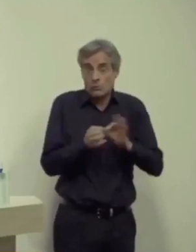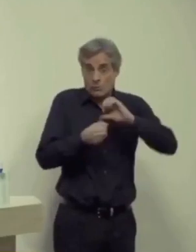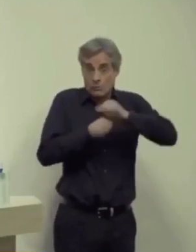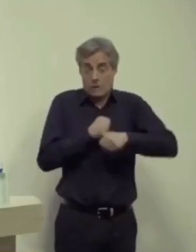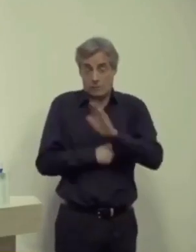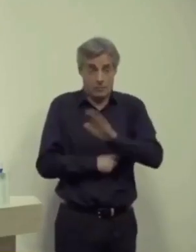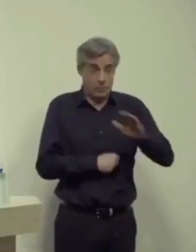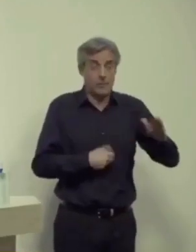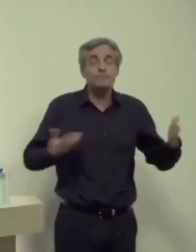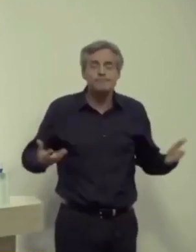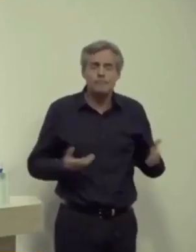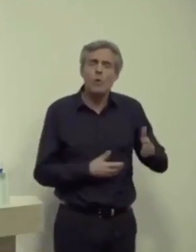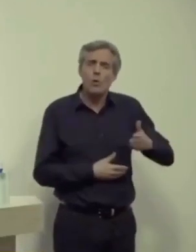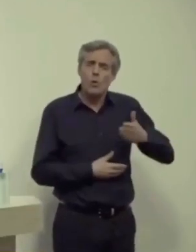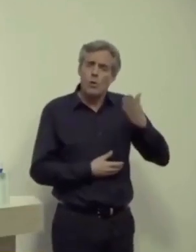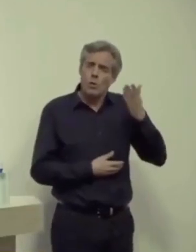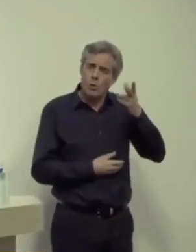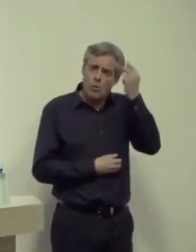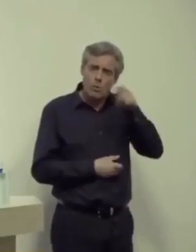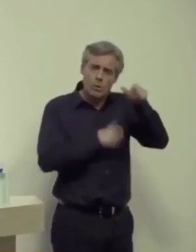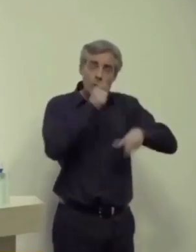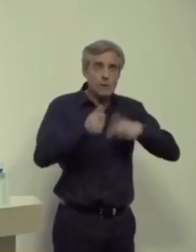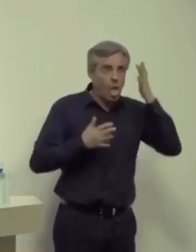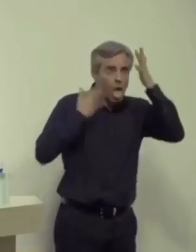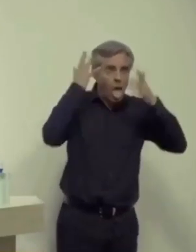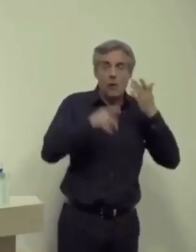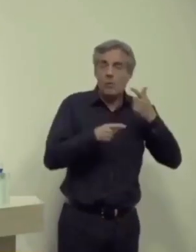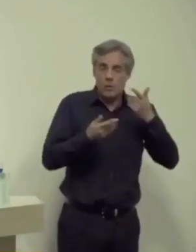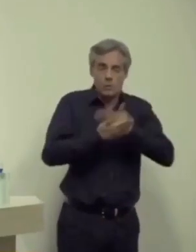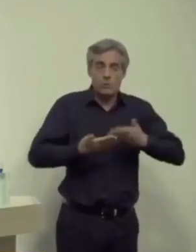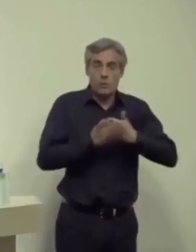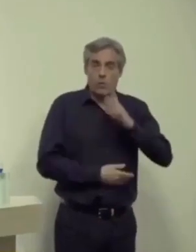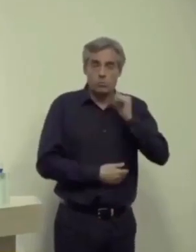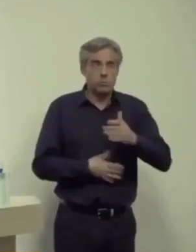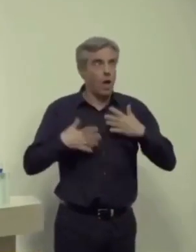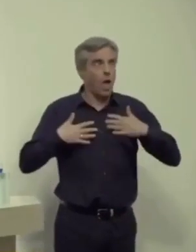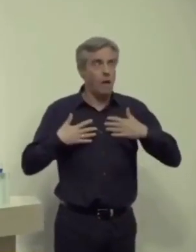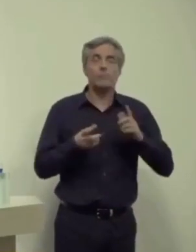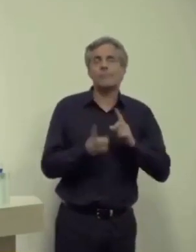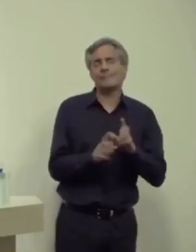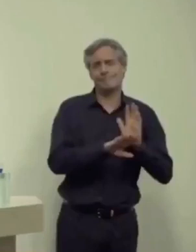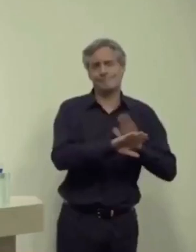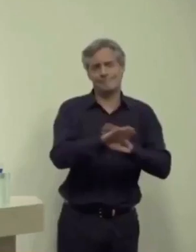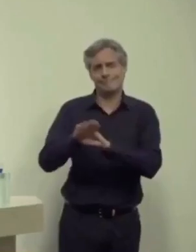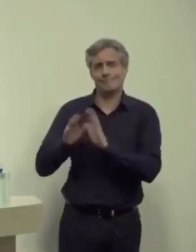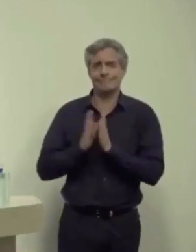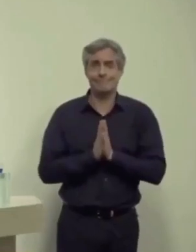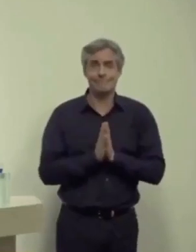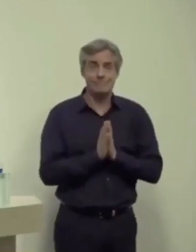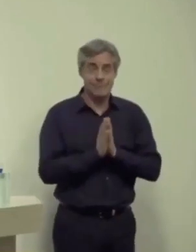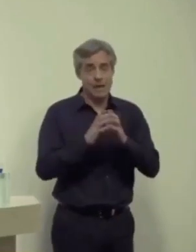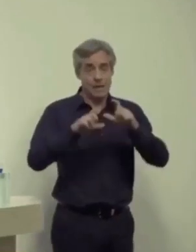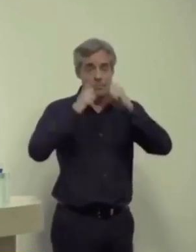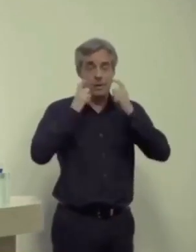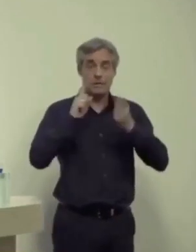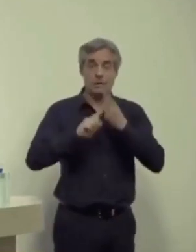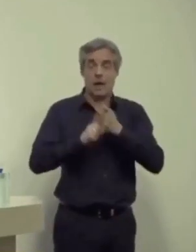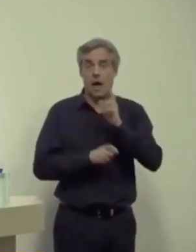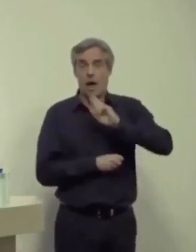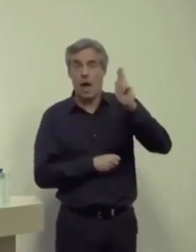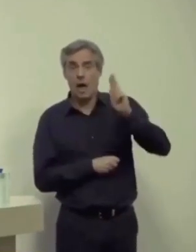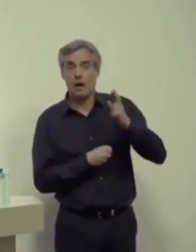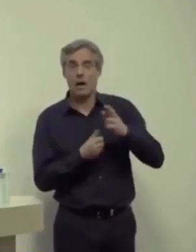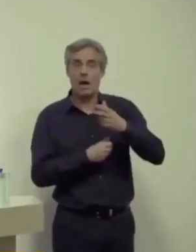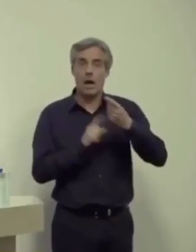On peut comprendre leur inquiétude dans cette situation totalement inédite mais c'est vraiment, je le rappelle, une denrée rare, une